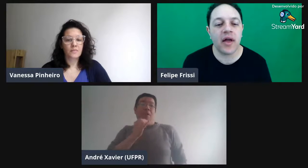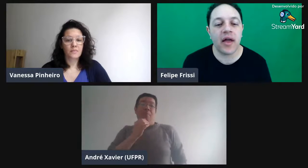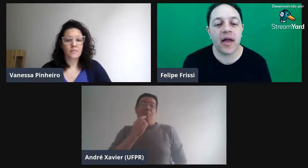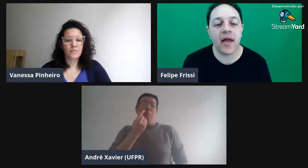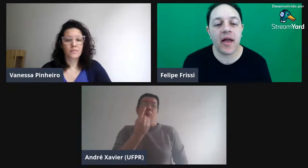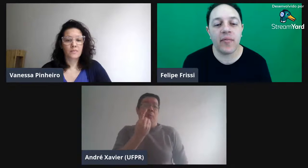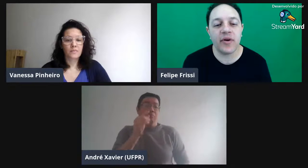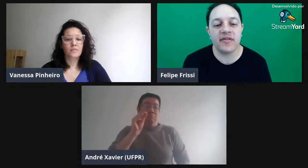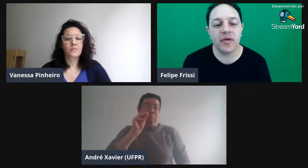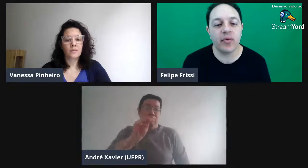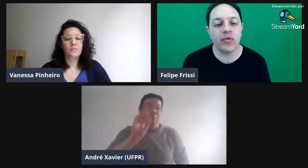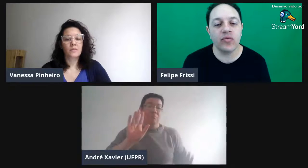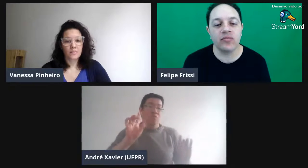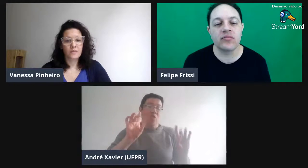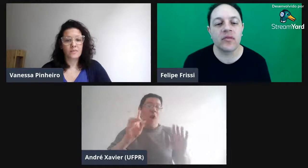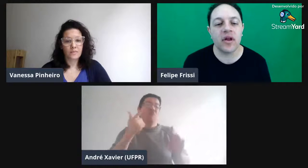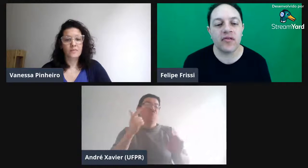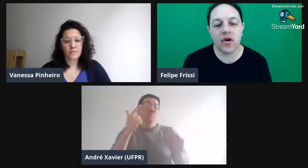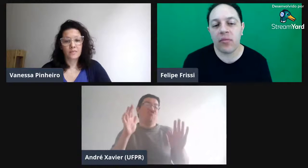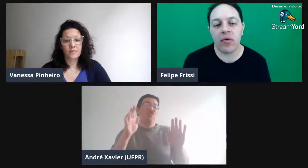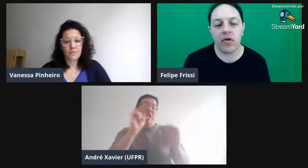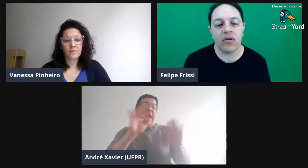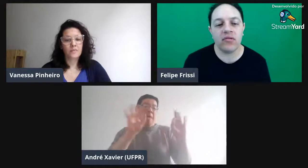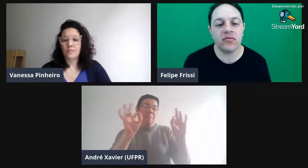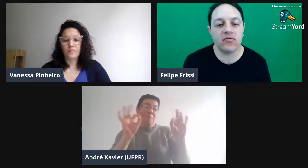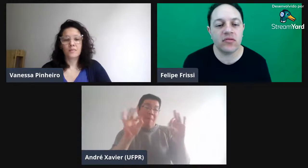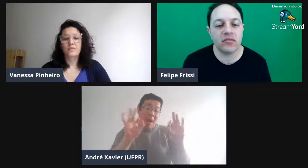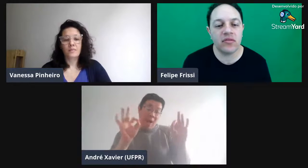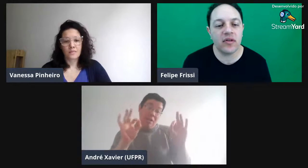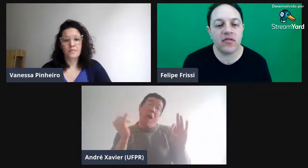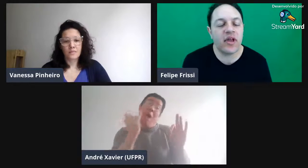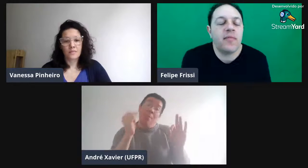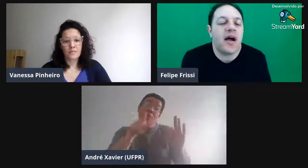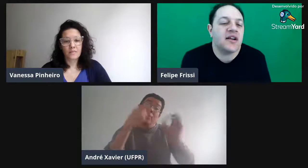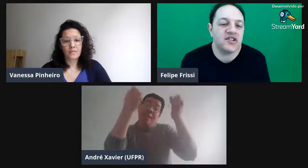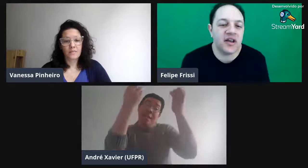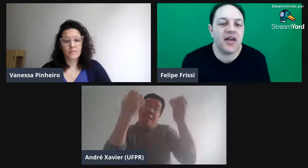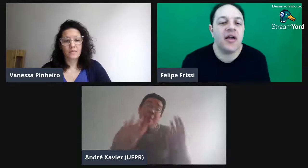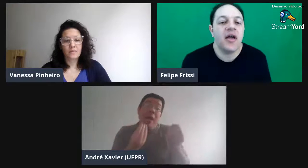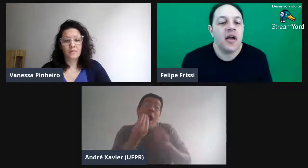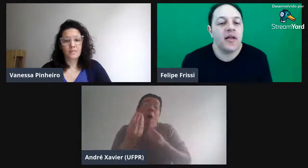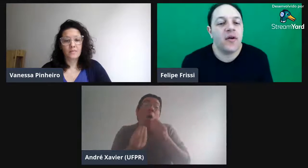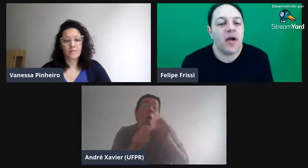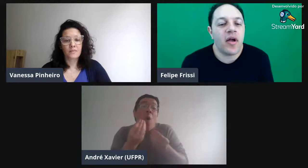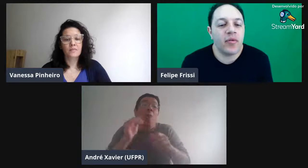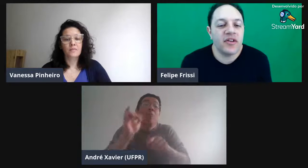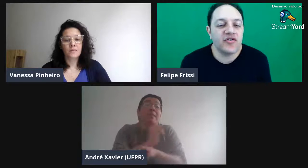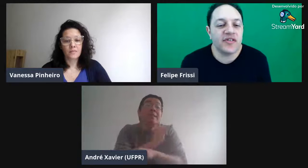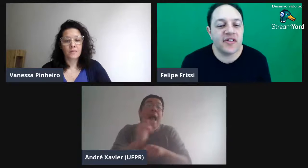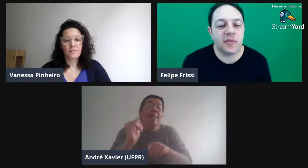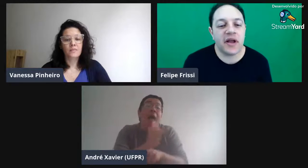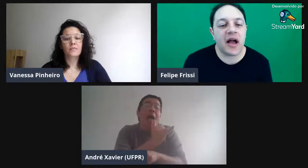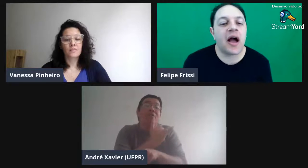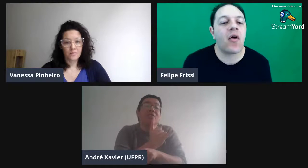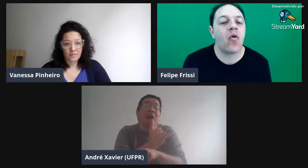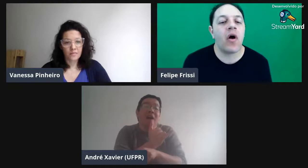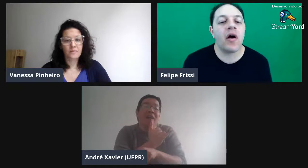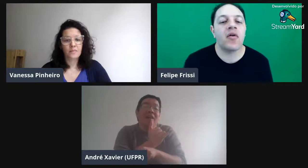por exemplo, um, só não tem imagem, né? Então, é importante você explicar qual é